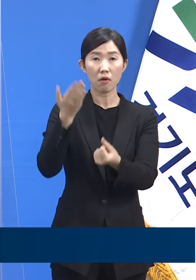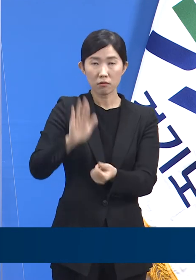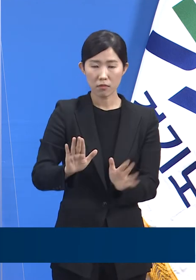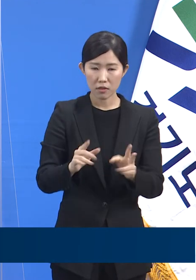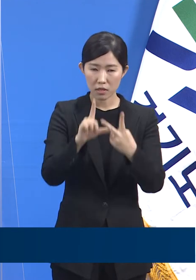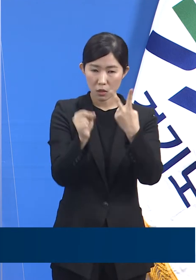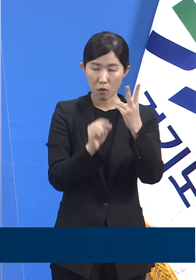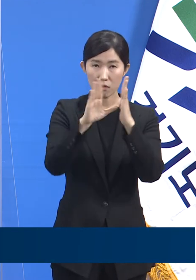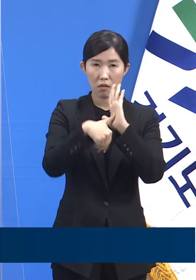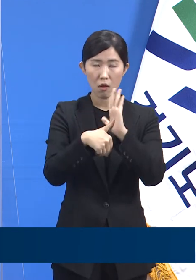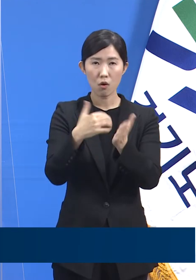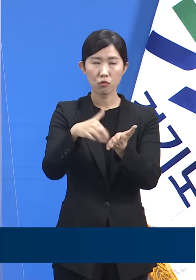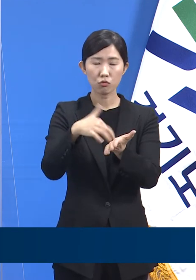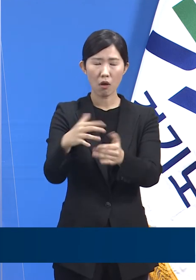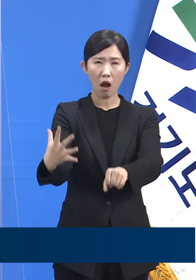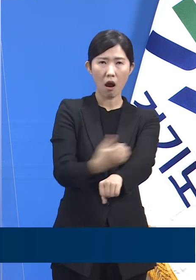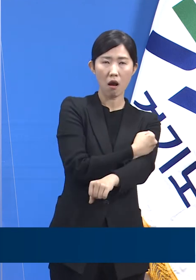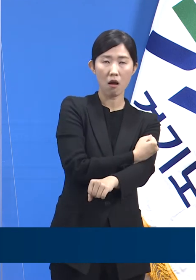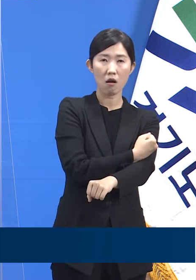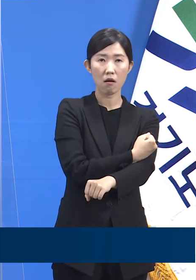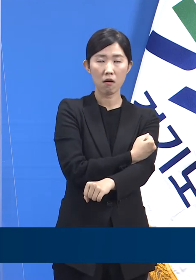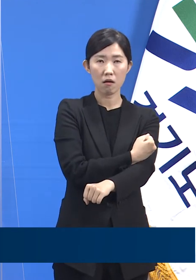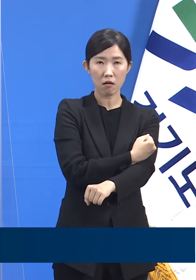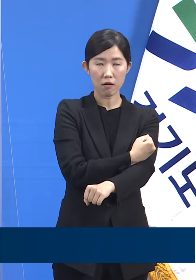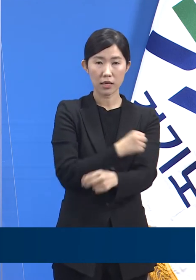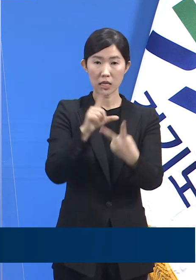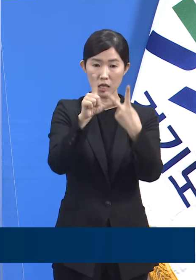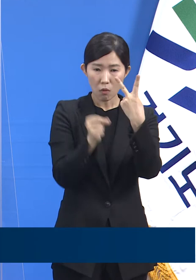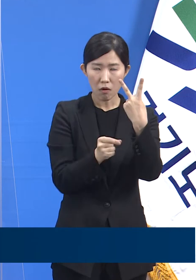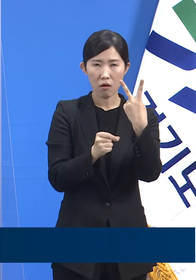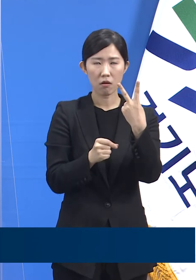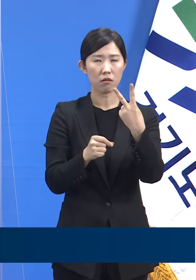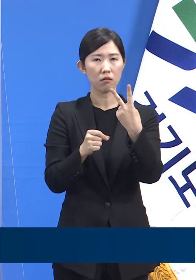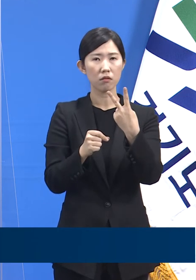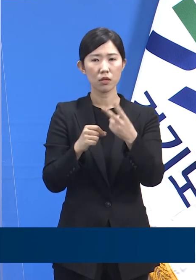증가하여 약 18.4%에 달했습니다.